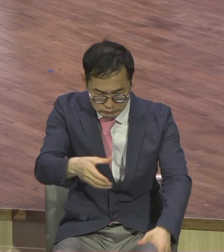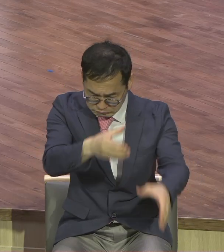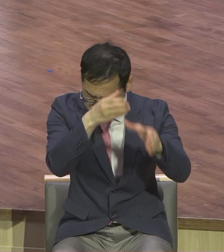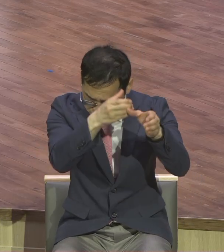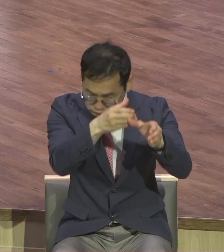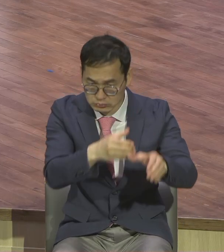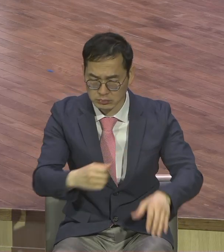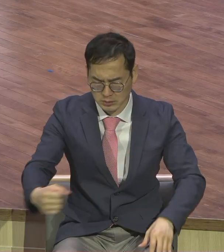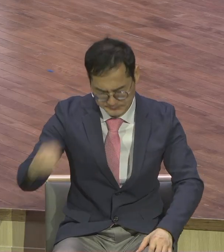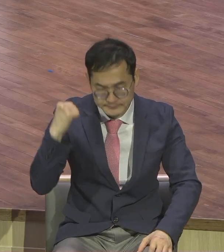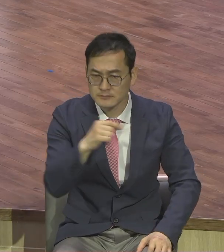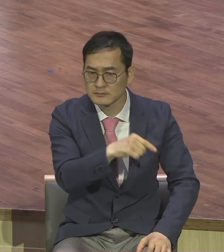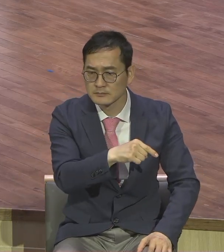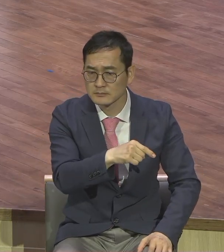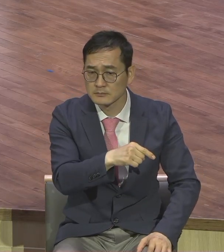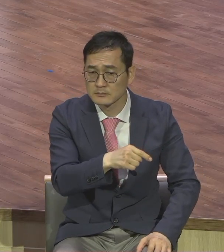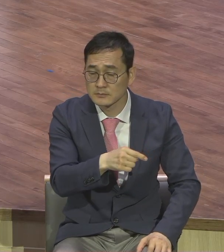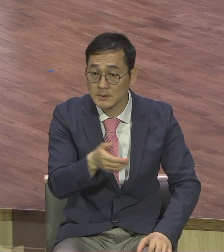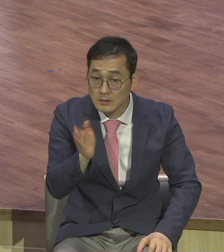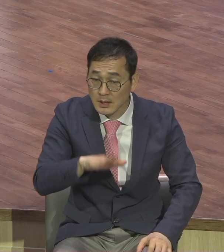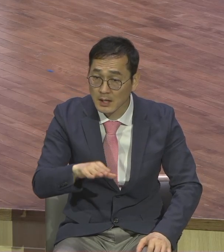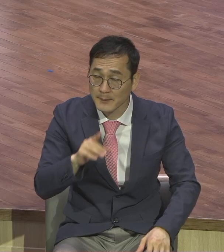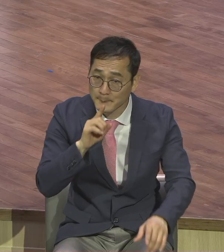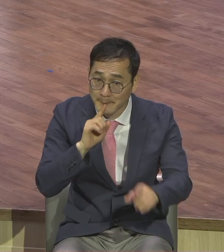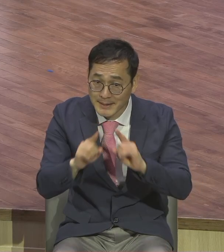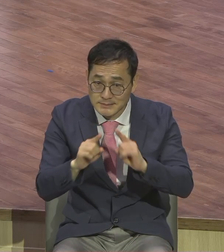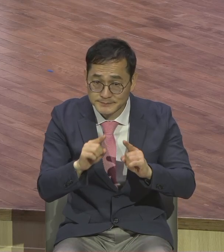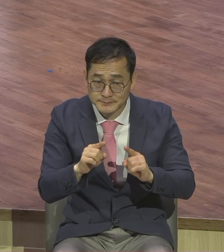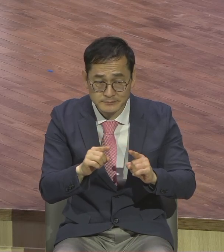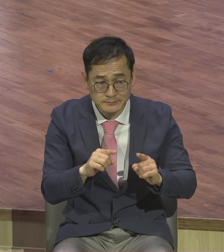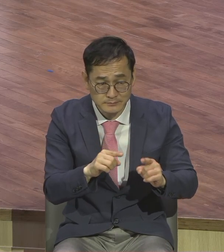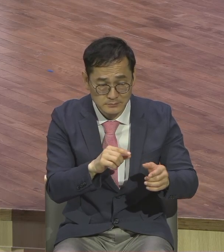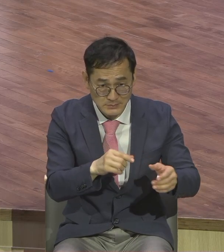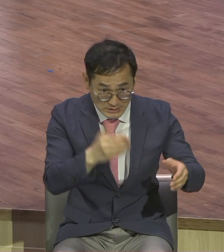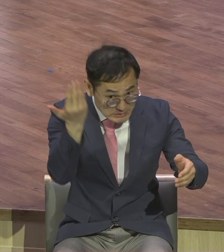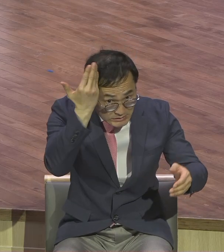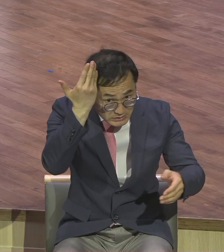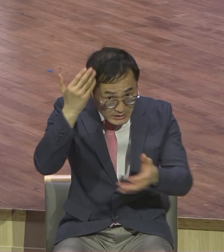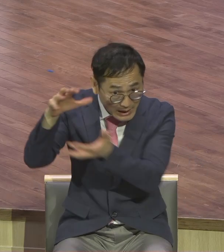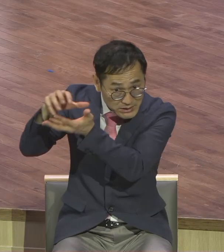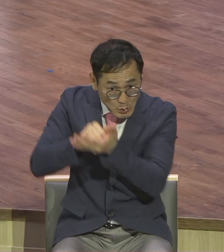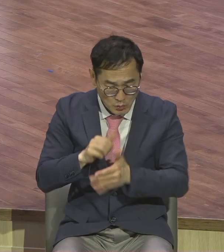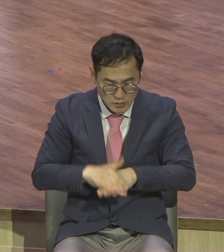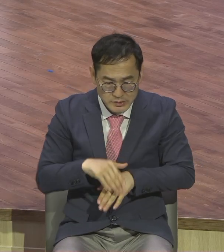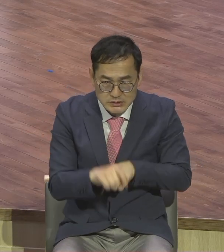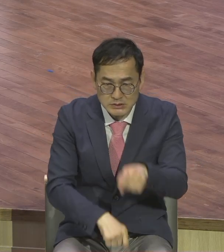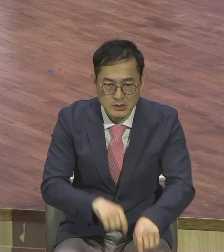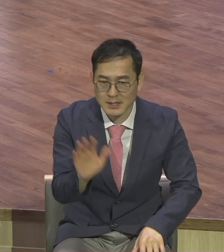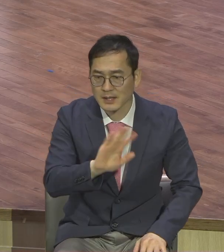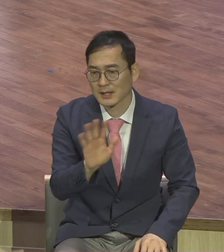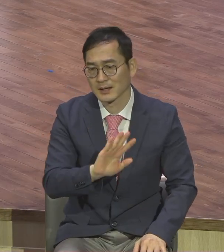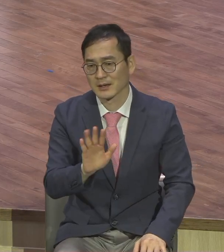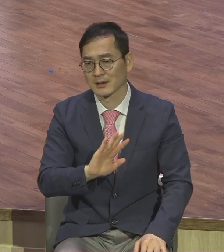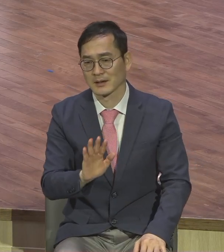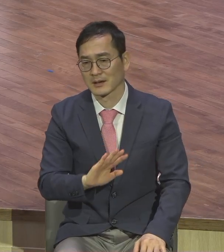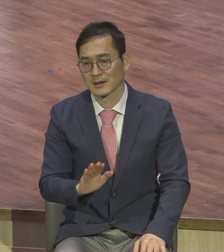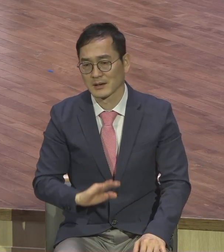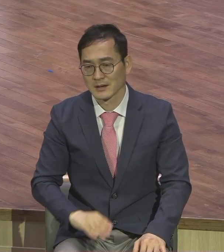하나님의 이 말씀을 개인화 하지 않았어요. 이 말씀을 자기에게 적용해서 자기 것으로 만들지